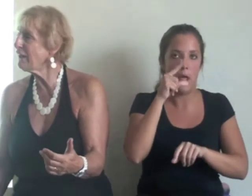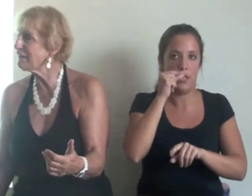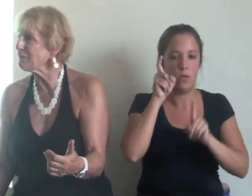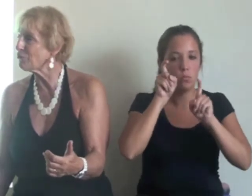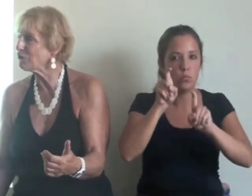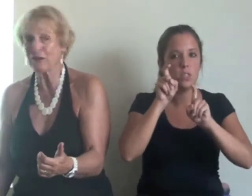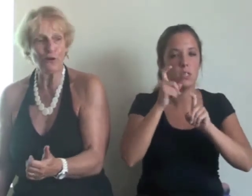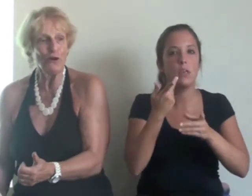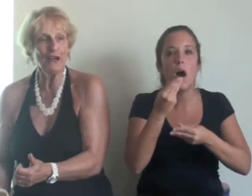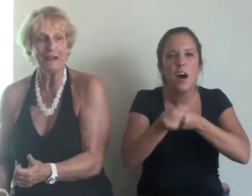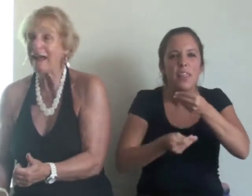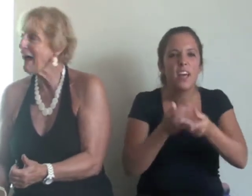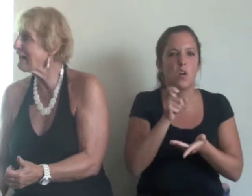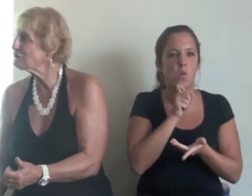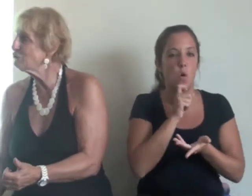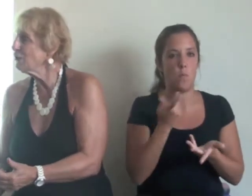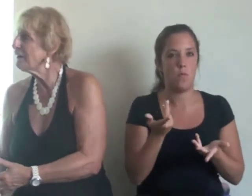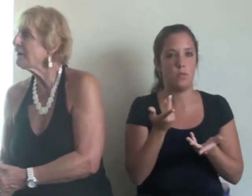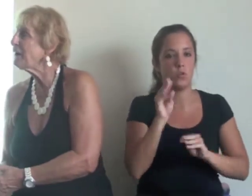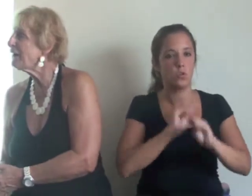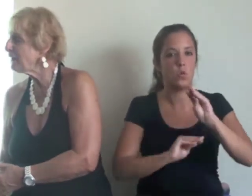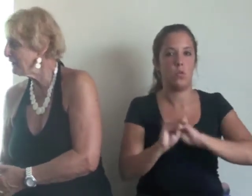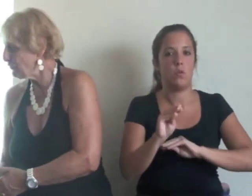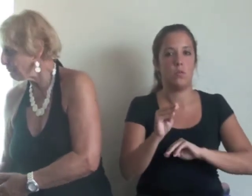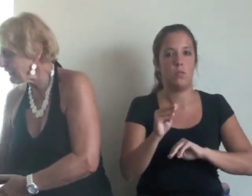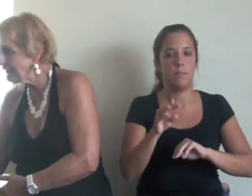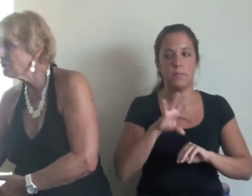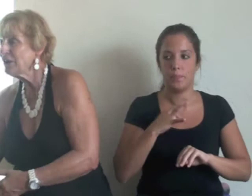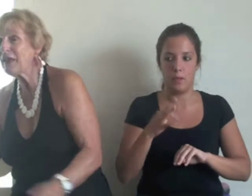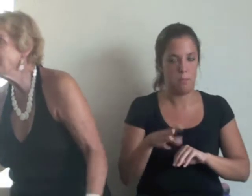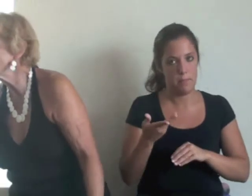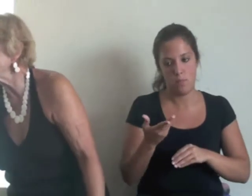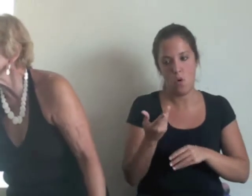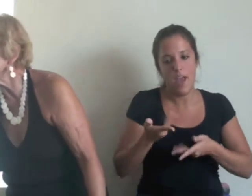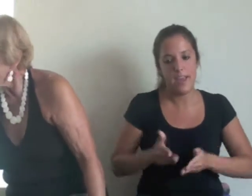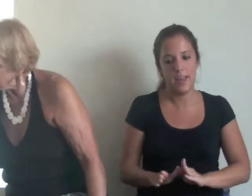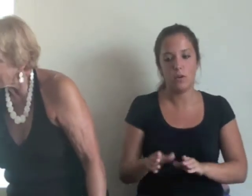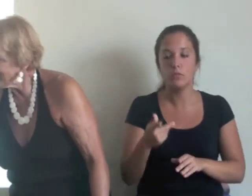hacemos! Y cogen a su niño pequeño, ¡dame tu dedo! ¿Vienes aquí?